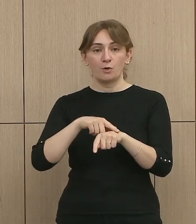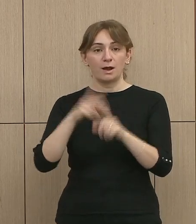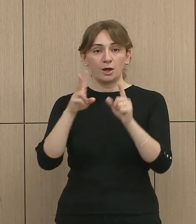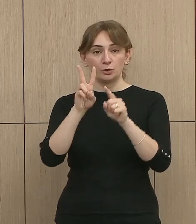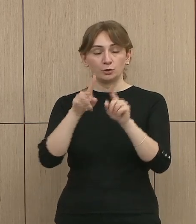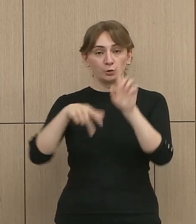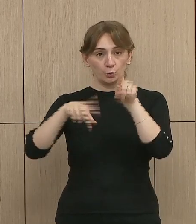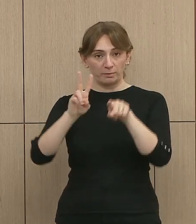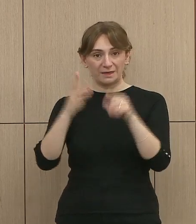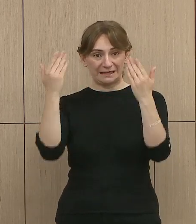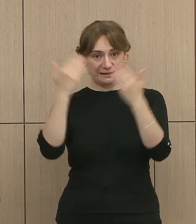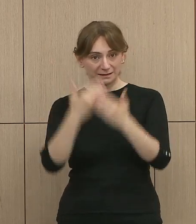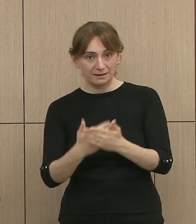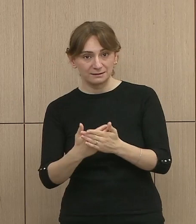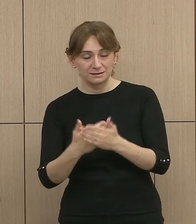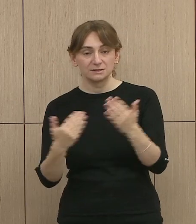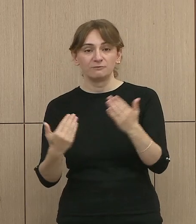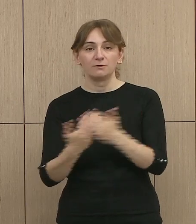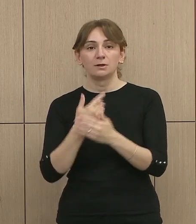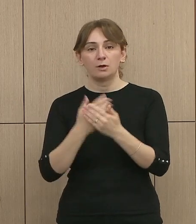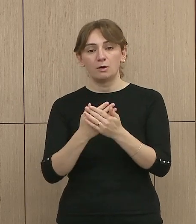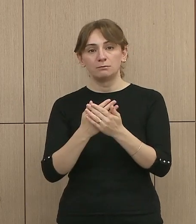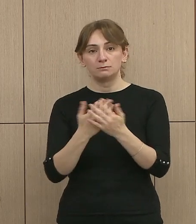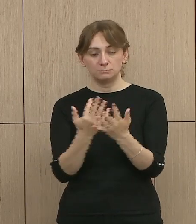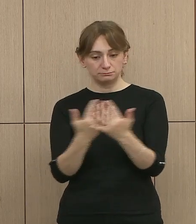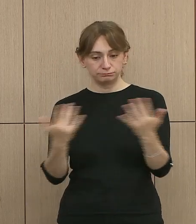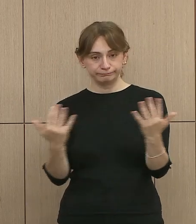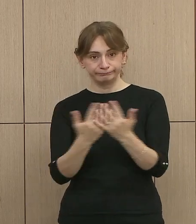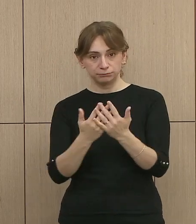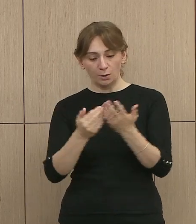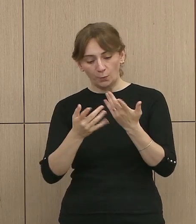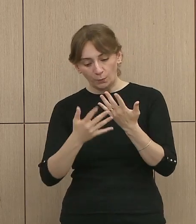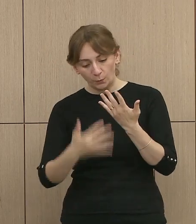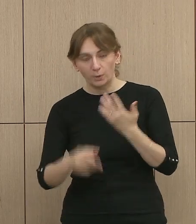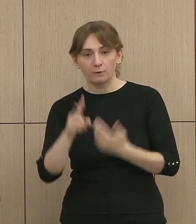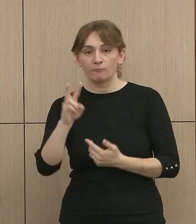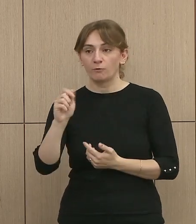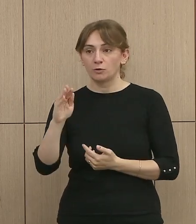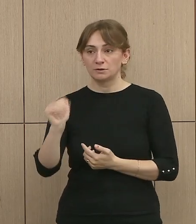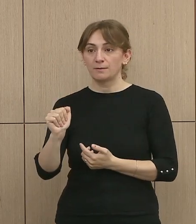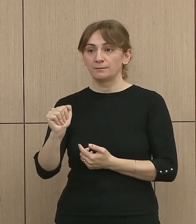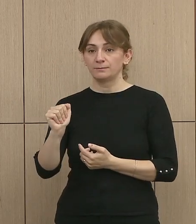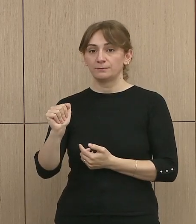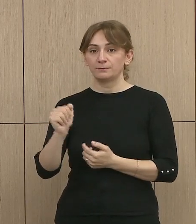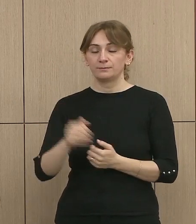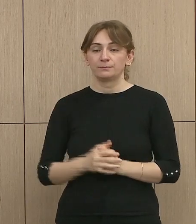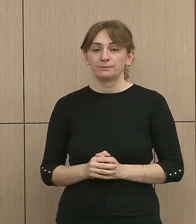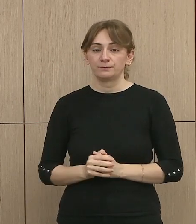thua se një kosisht në fakt me 3-4 përja shtime në të gjitha bashkit e vëndit.